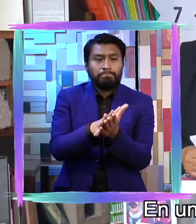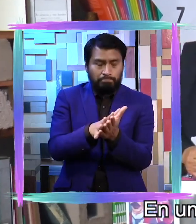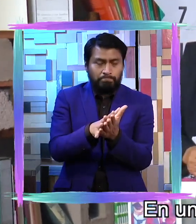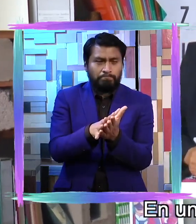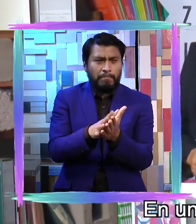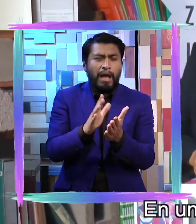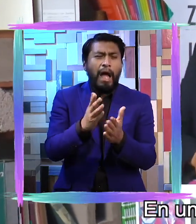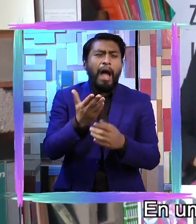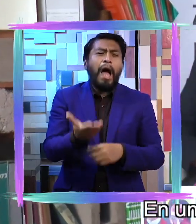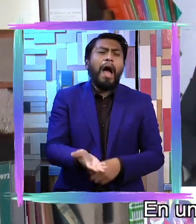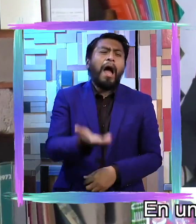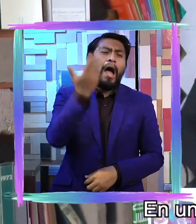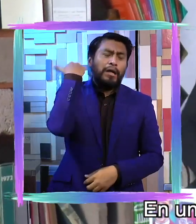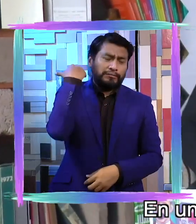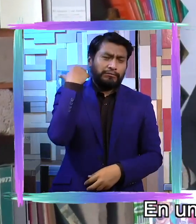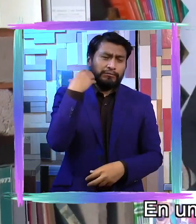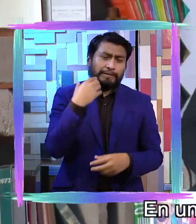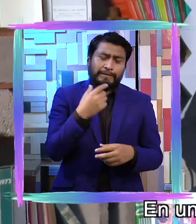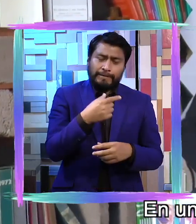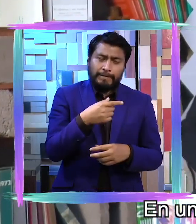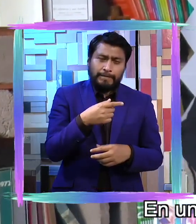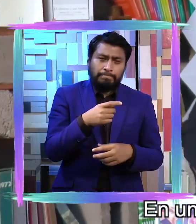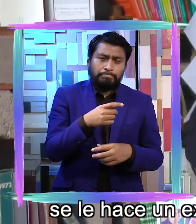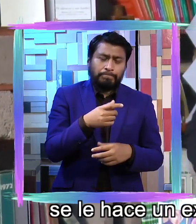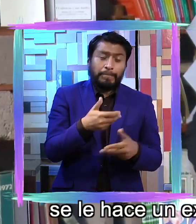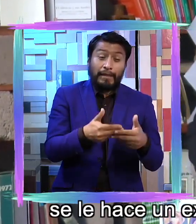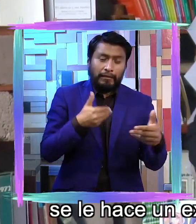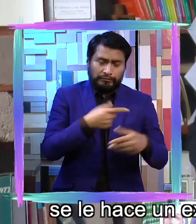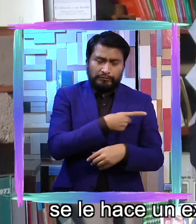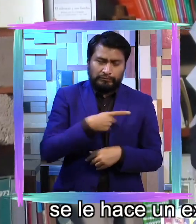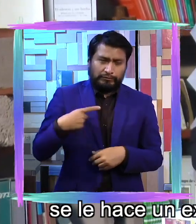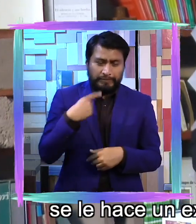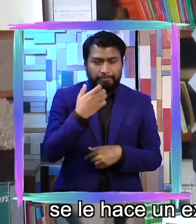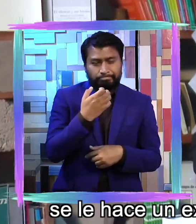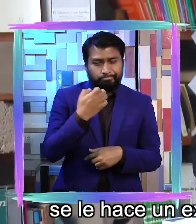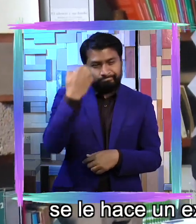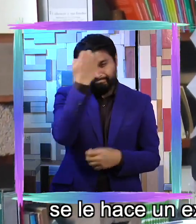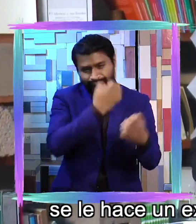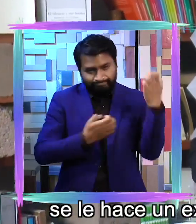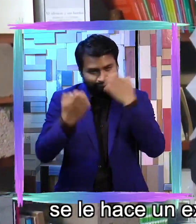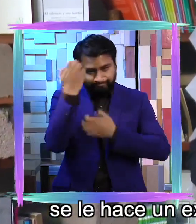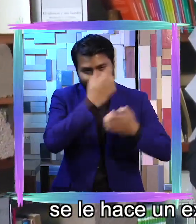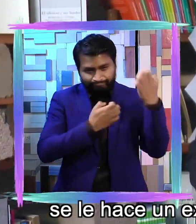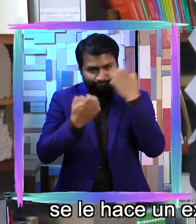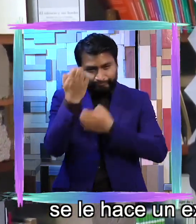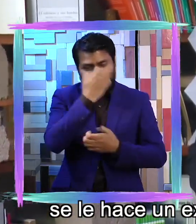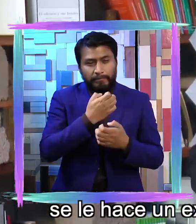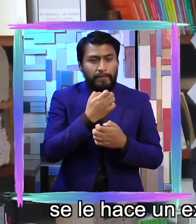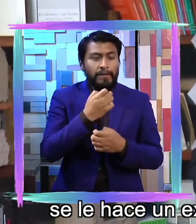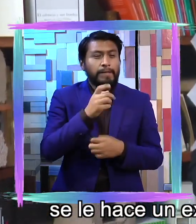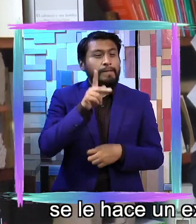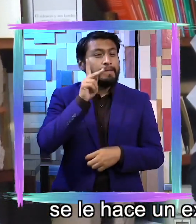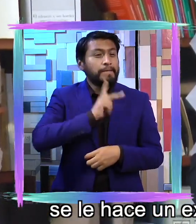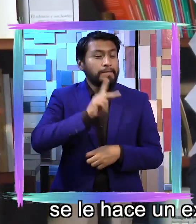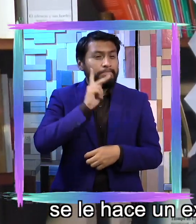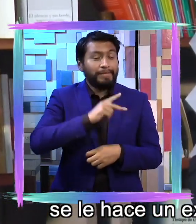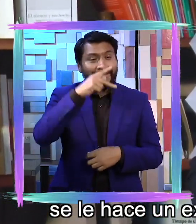principio se hace la valoración, se le hace un examen, un diagnóstico